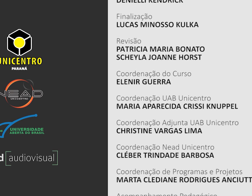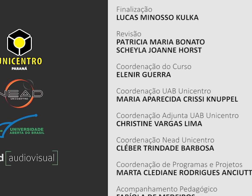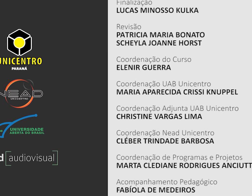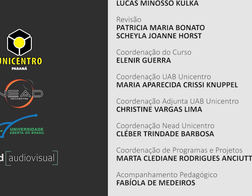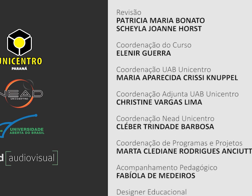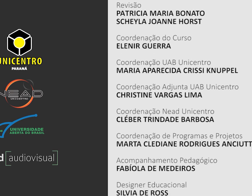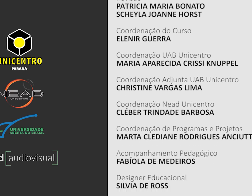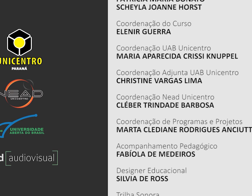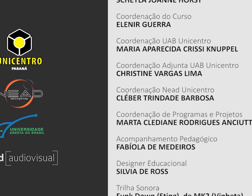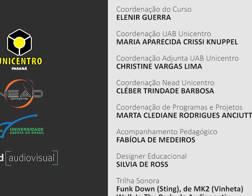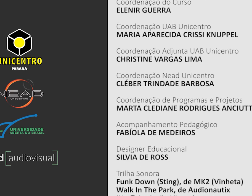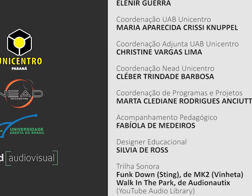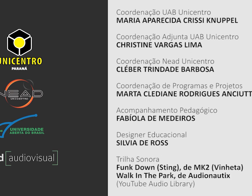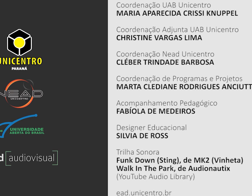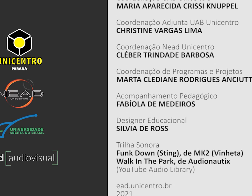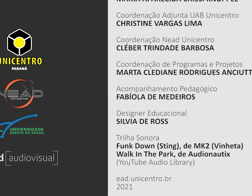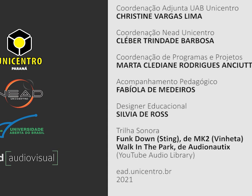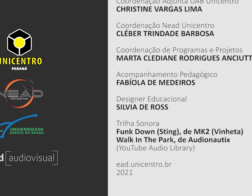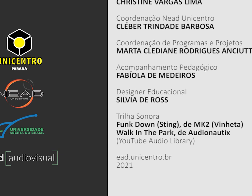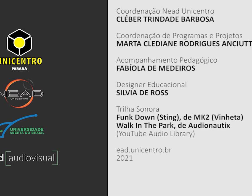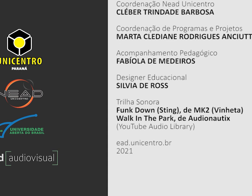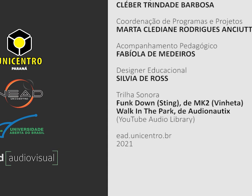Música Música